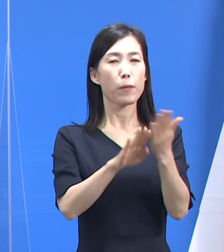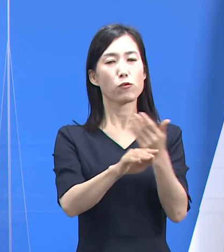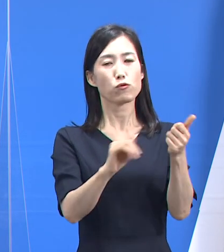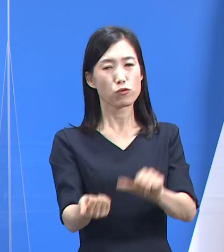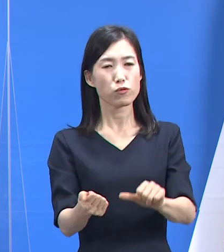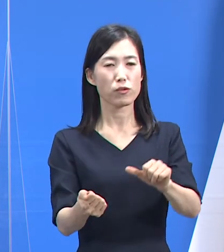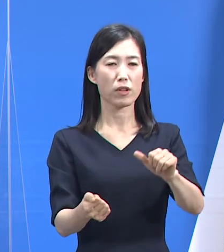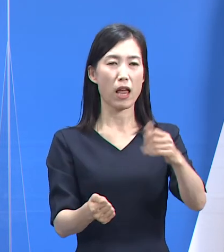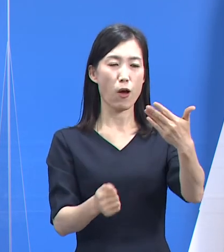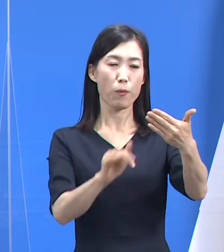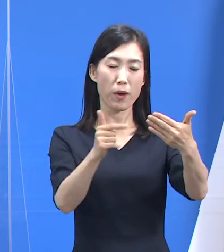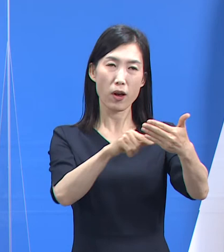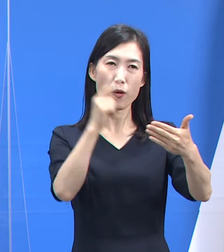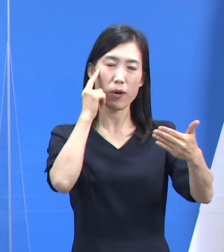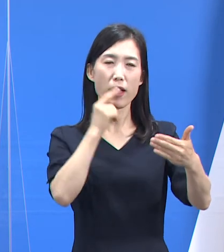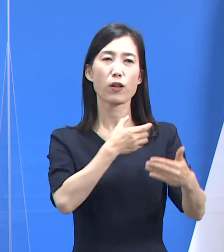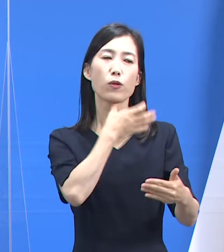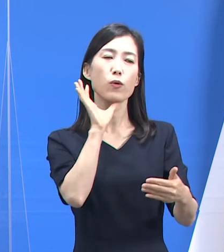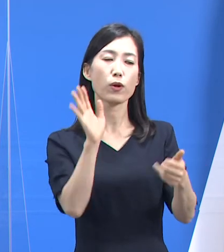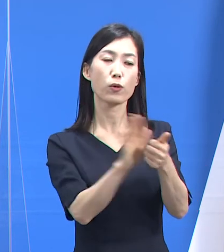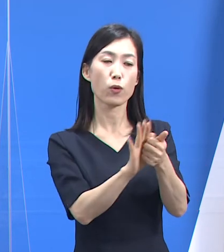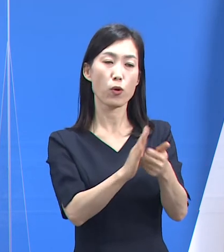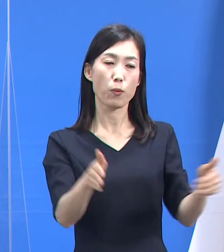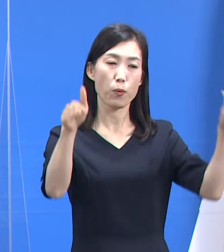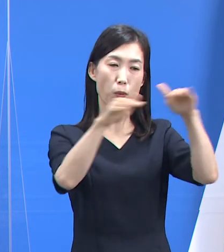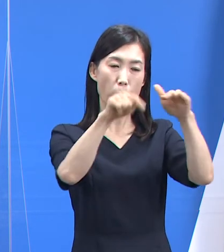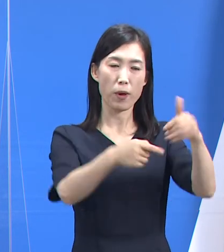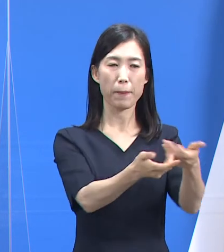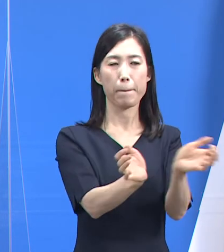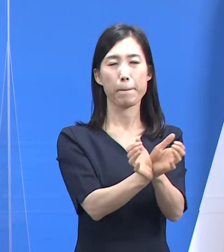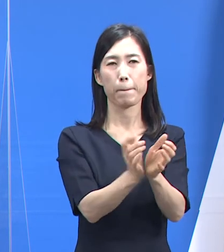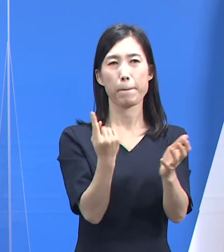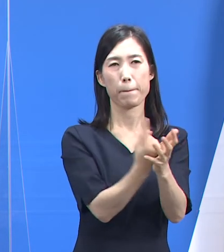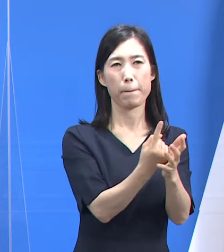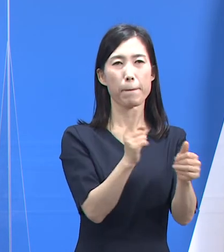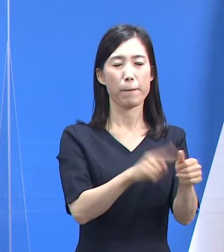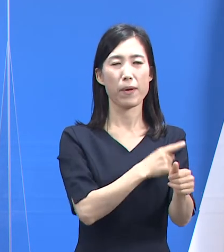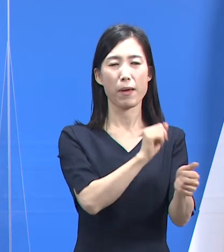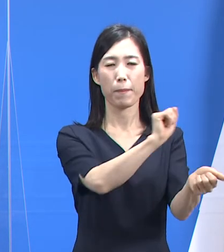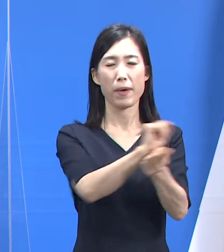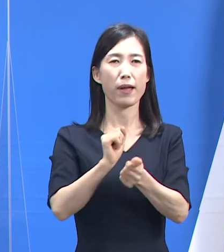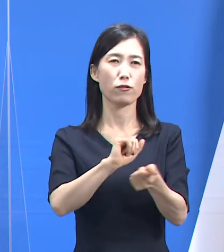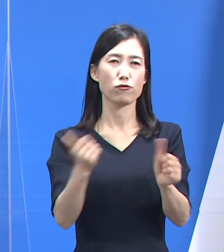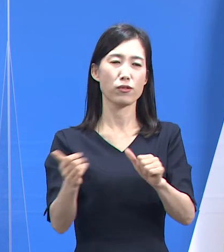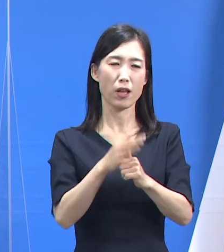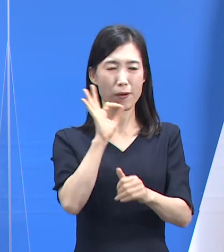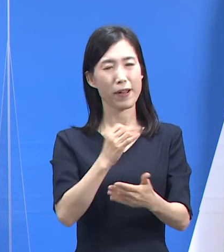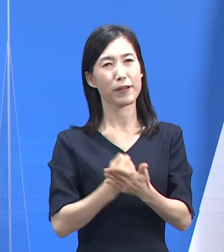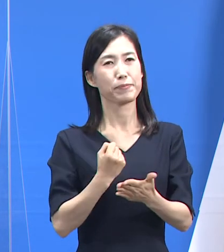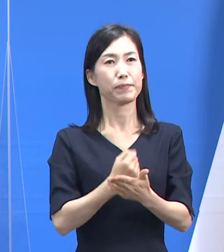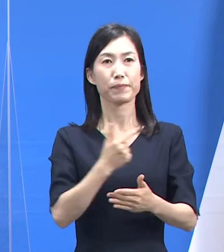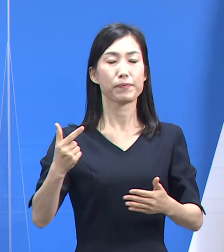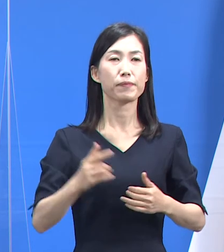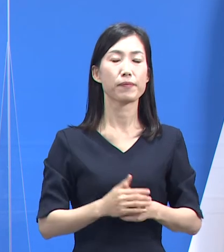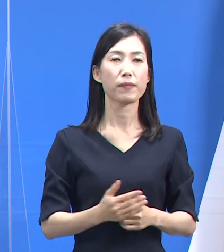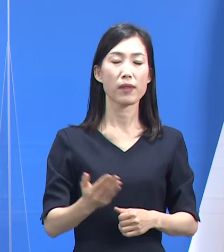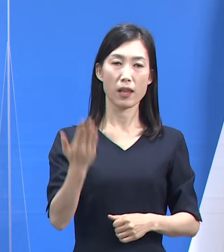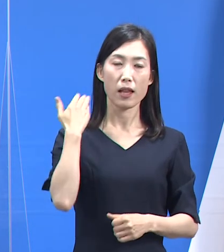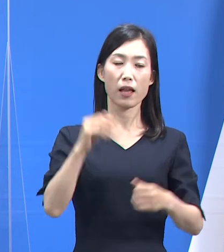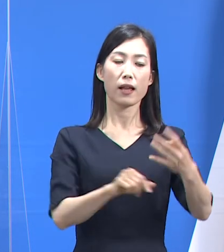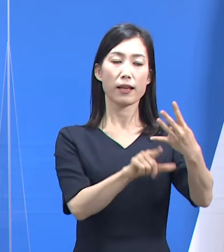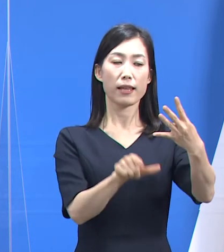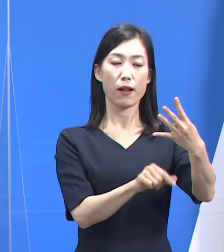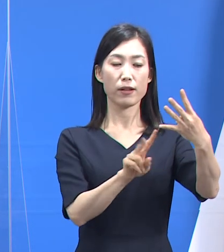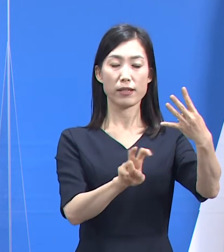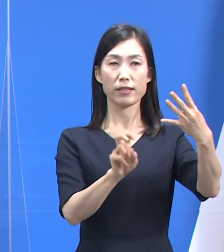노인돌봄시설에서 발생한 집단감염과 연관된 사건이어서 특히 안타깝습니다. 4월 21일에 첫